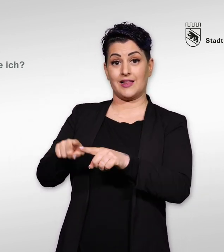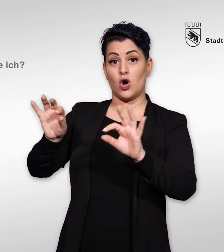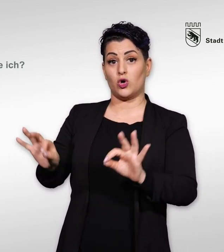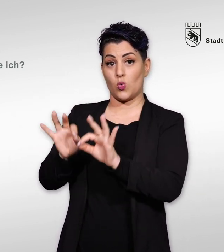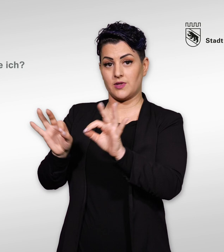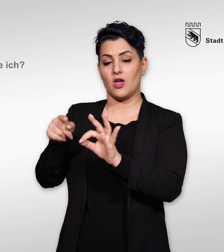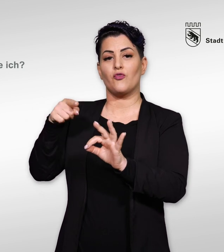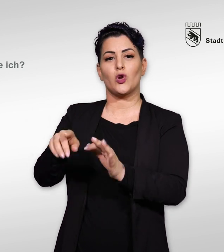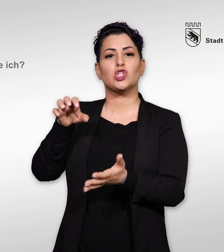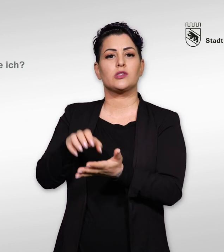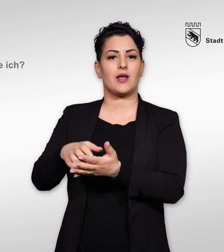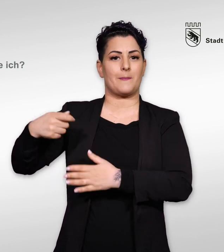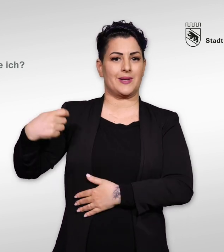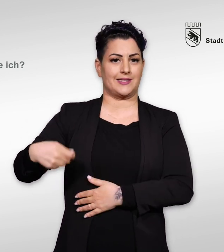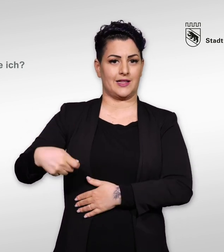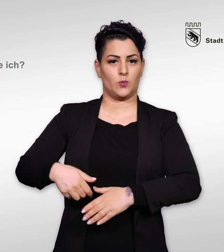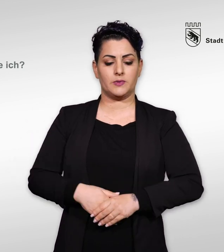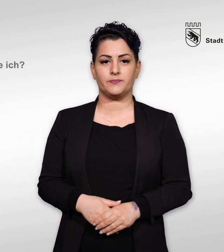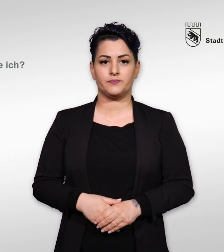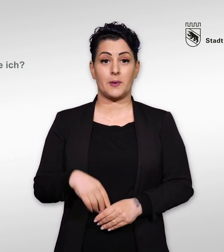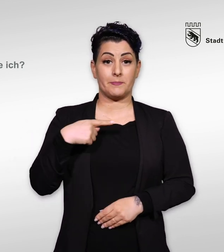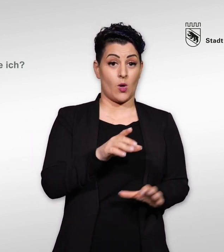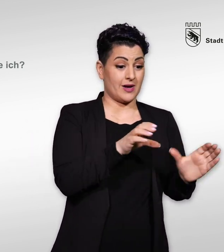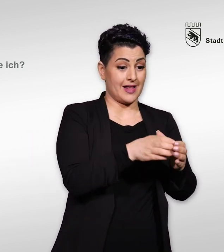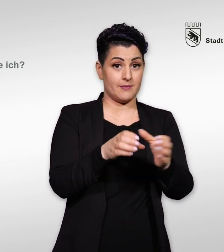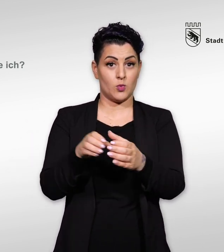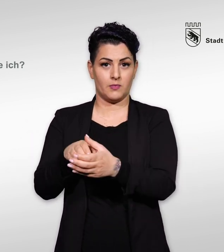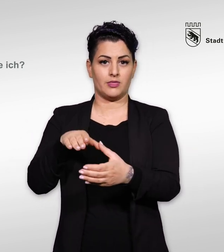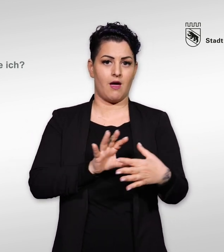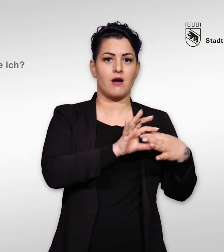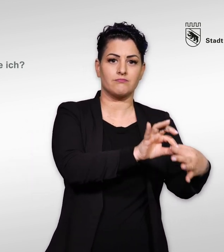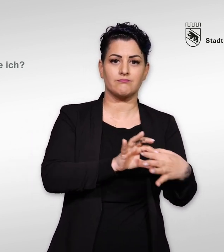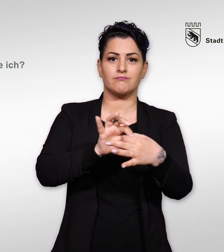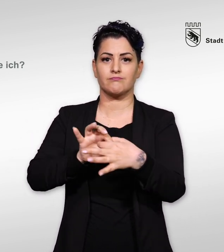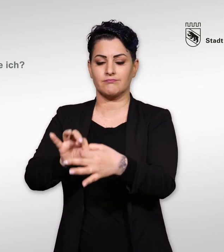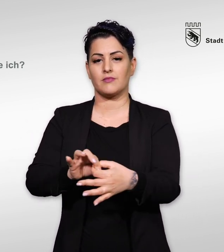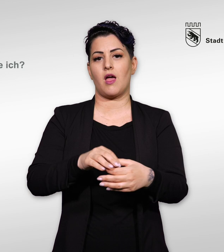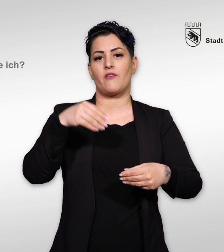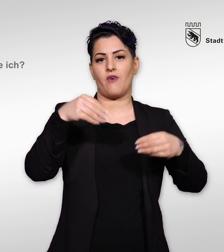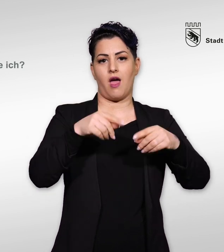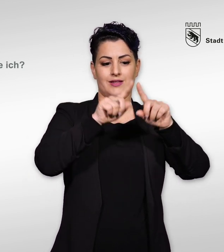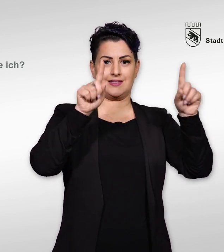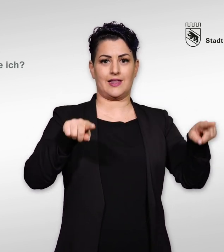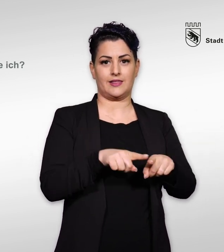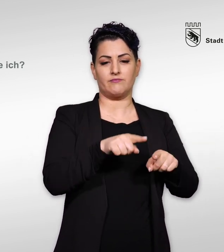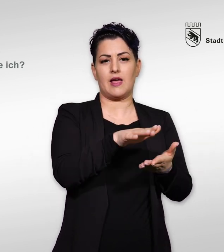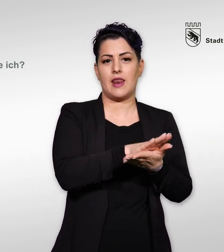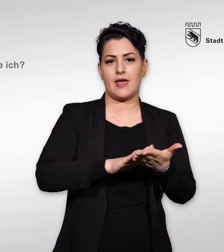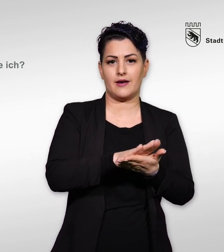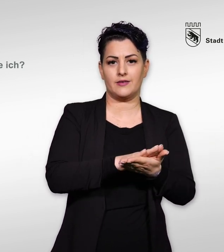Wahlzettel sind für das Stadtpräsidium. Pro Gremium hat es jeweils leere Wahlzettel und solche, auf